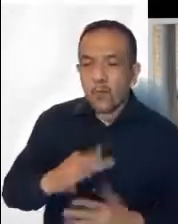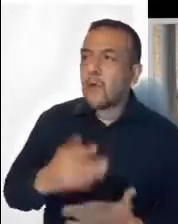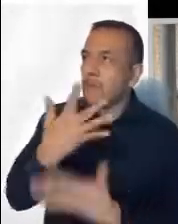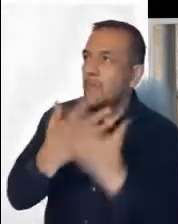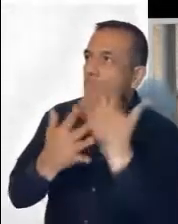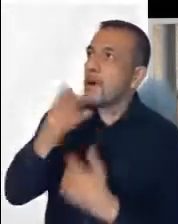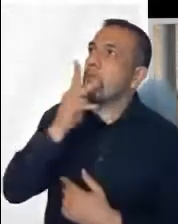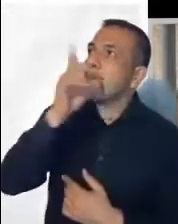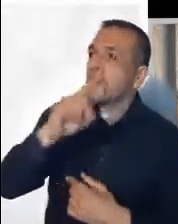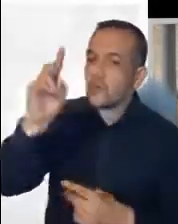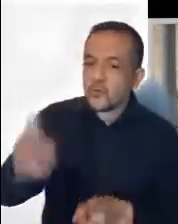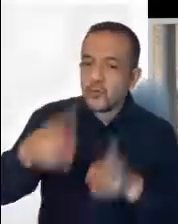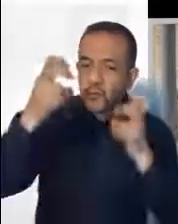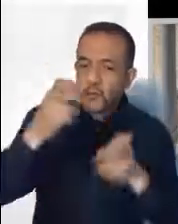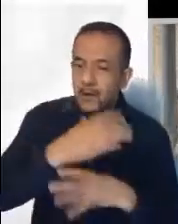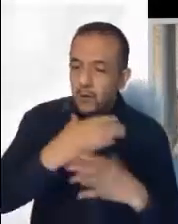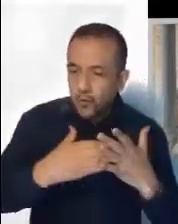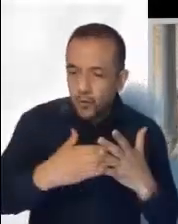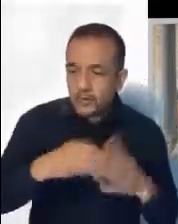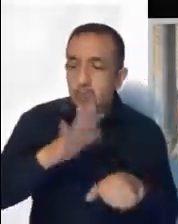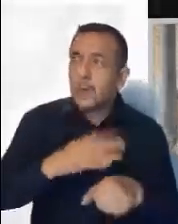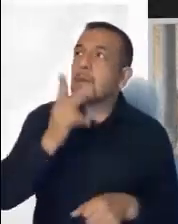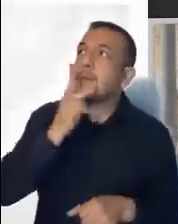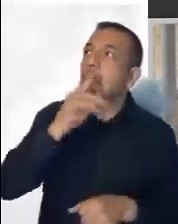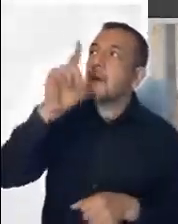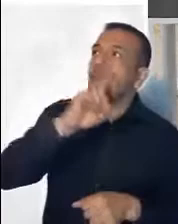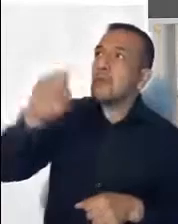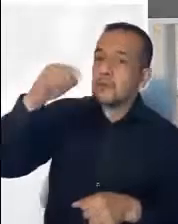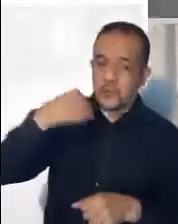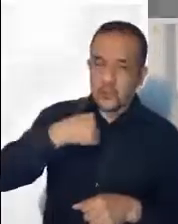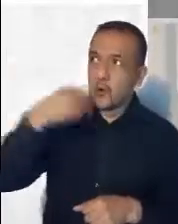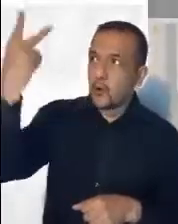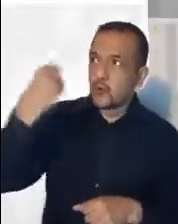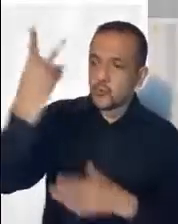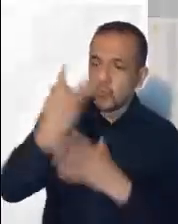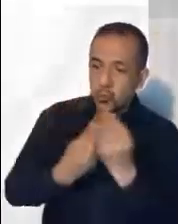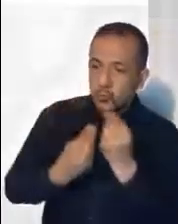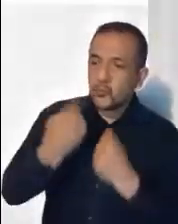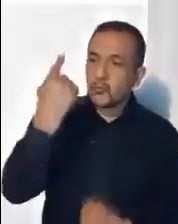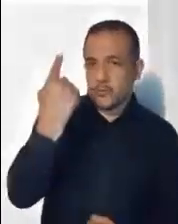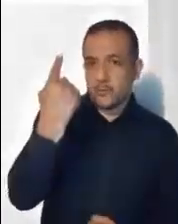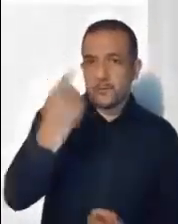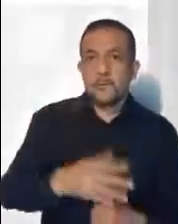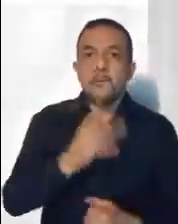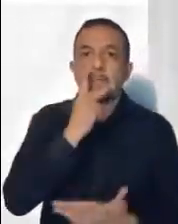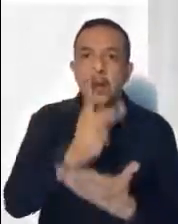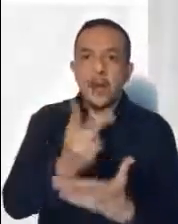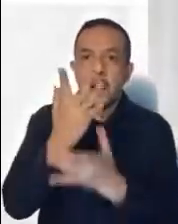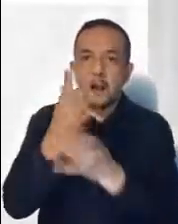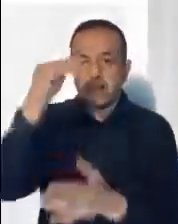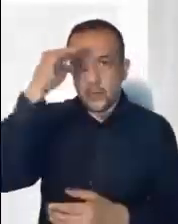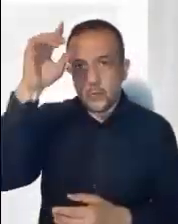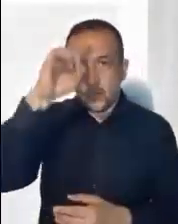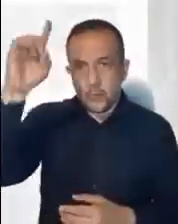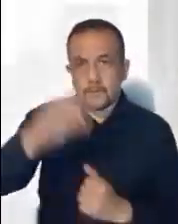del Padre. El Padre y yo somos uno. Palabra del Señor. La